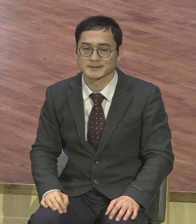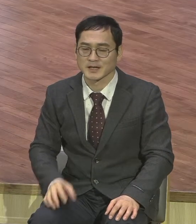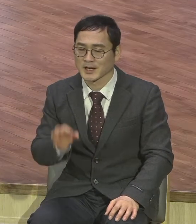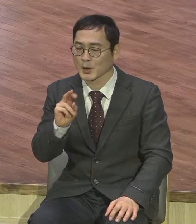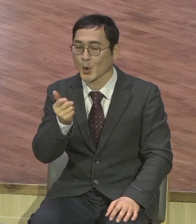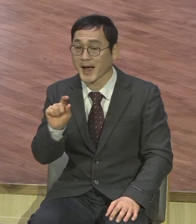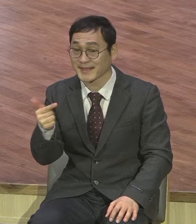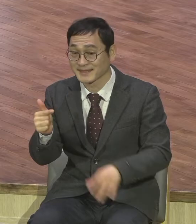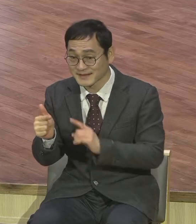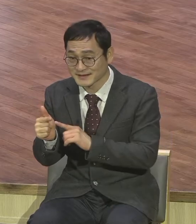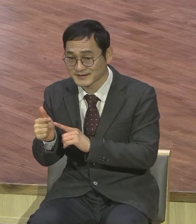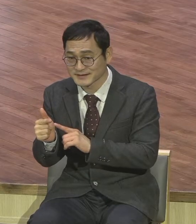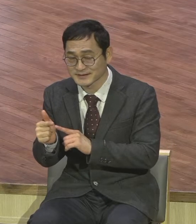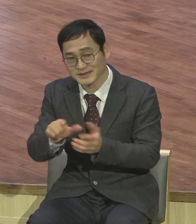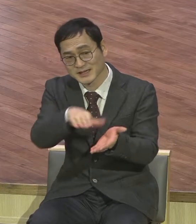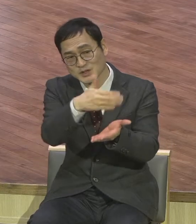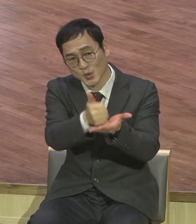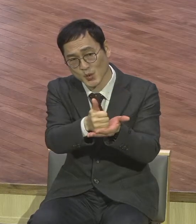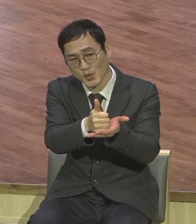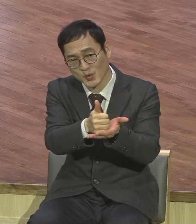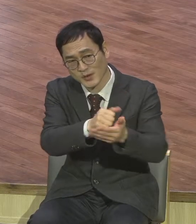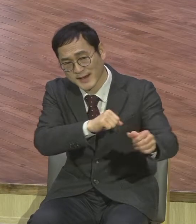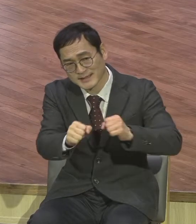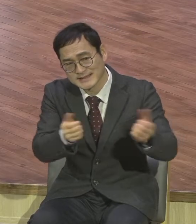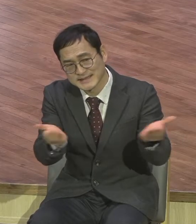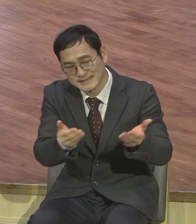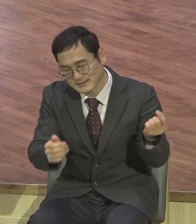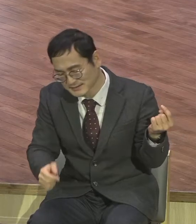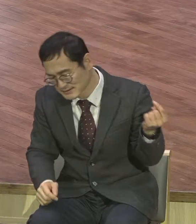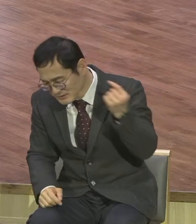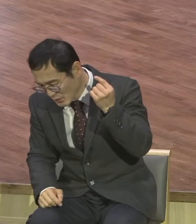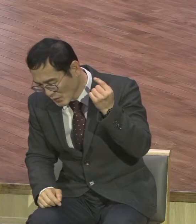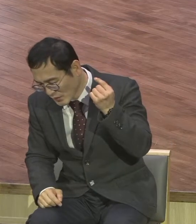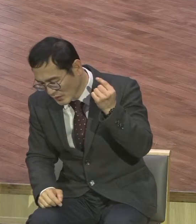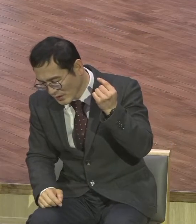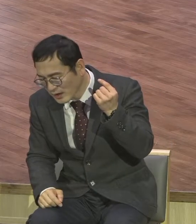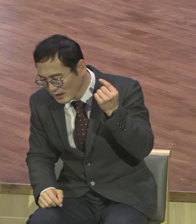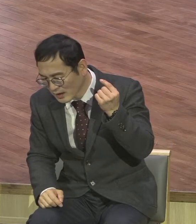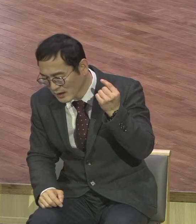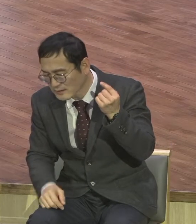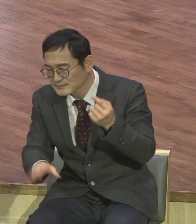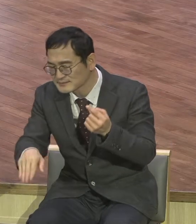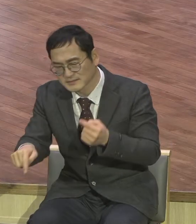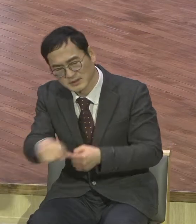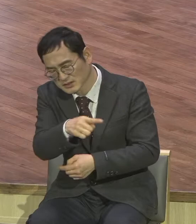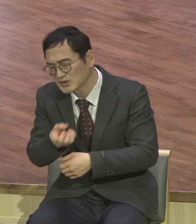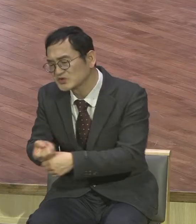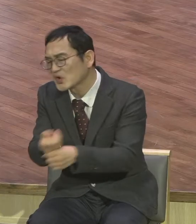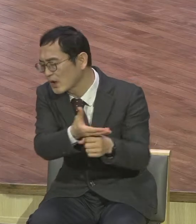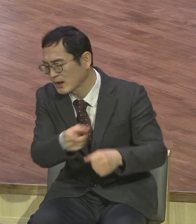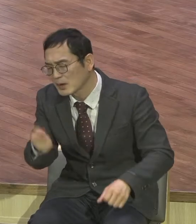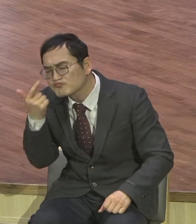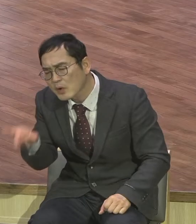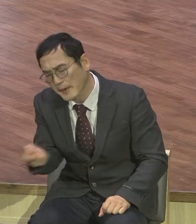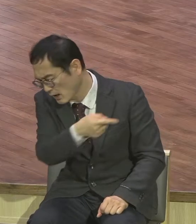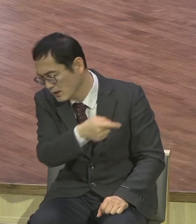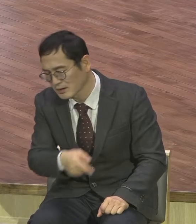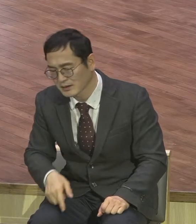하신 일을 듣고 제자들을 보내어 예수께 여쭤오되 오실 거기가 당신이 오니까 우리가